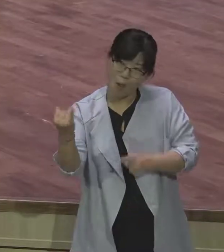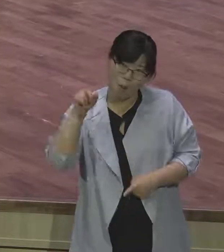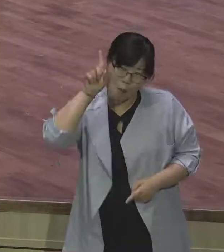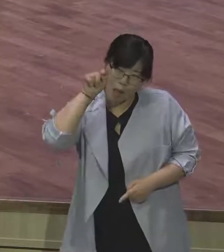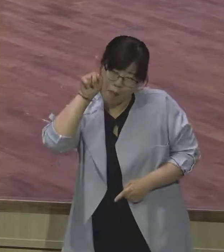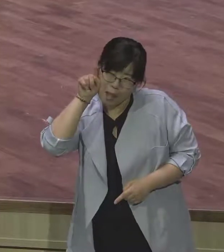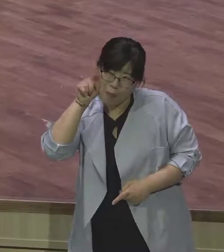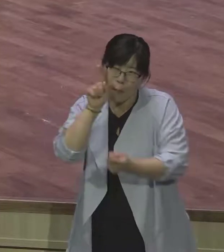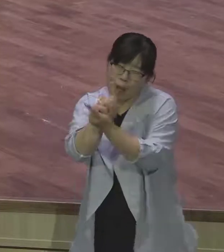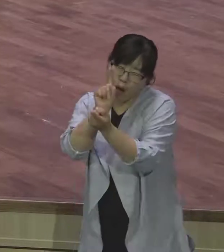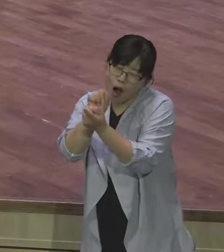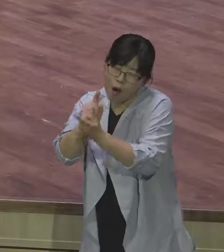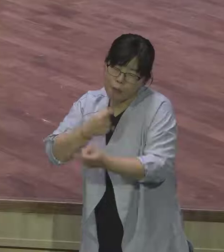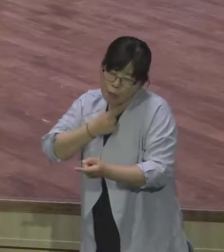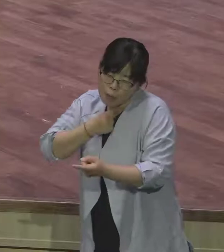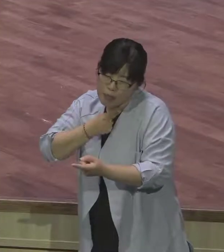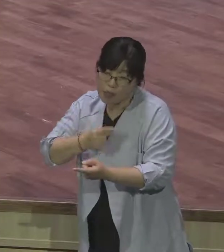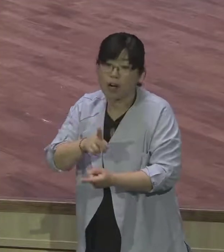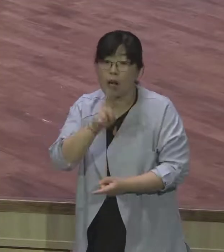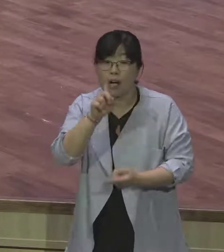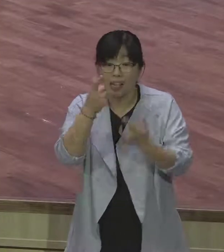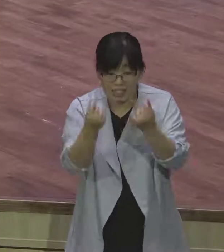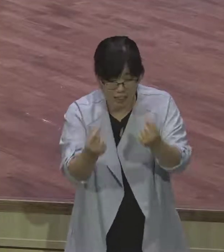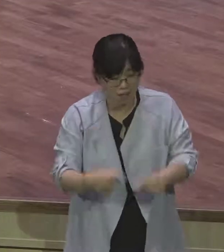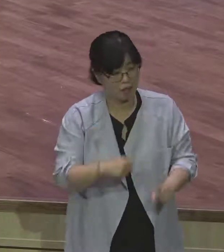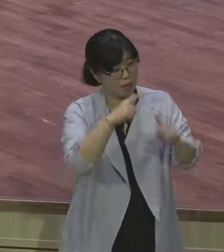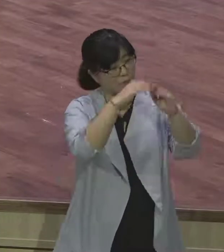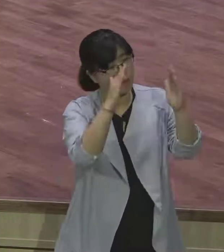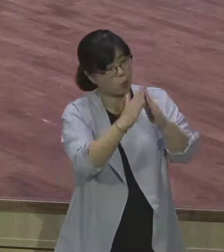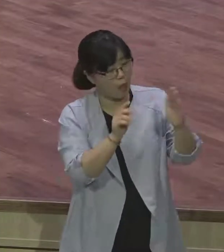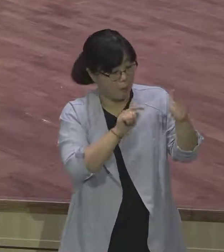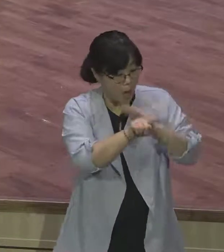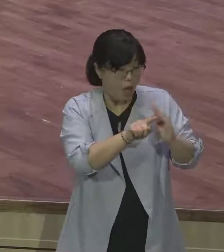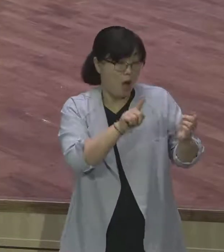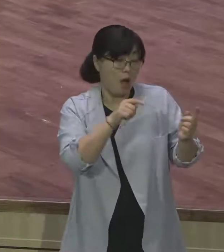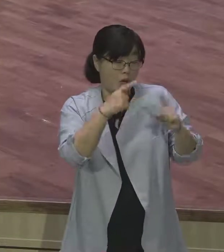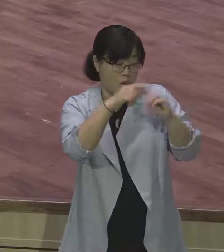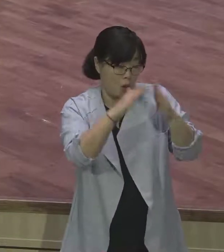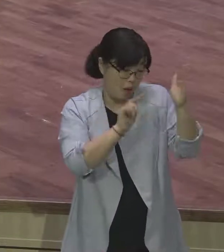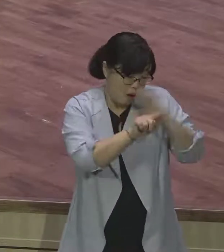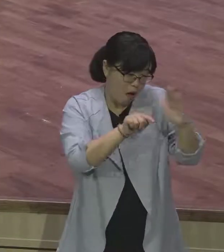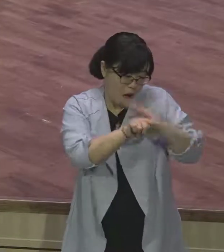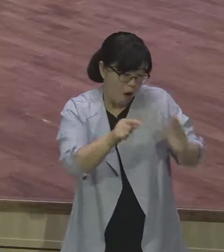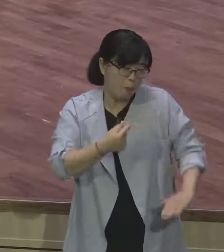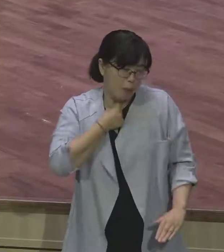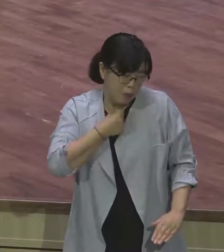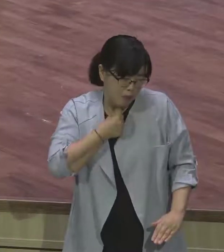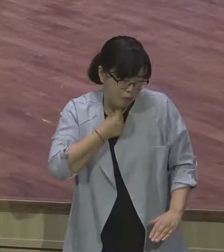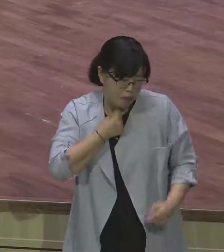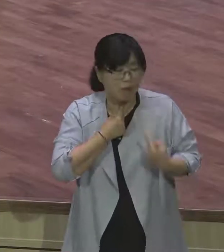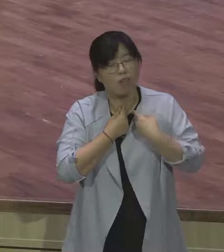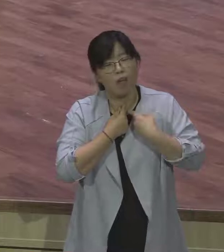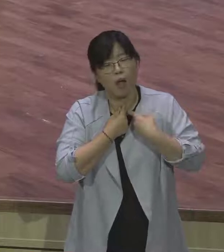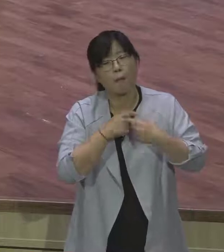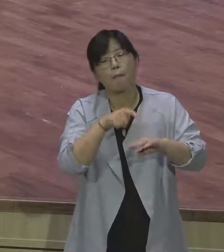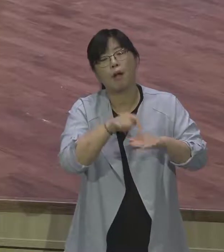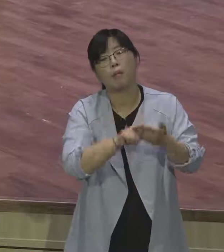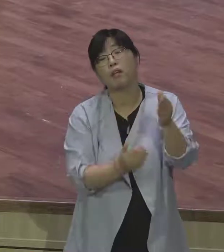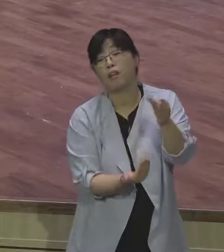하나님께서 주신 직분과 연애하는 것들 했다니까 내가 분위기가 너무 좋은 거야. 교회 가고 하루도 안